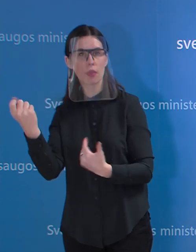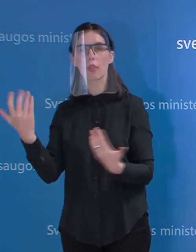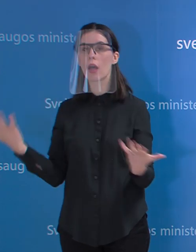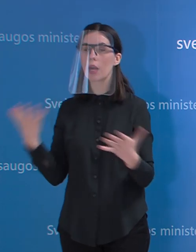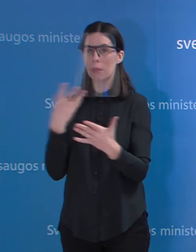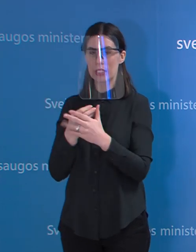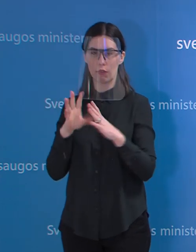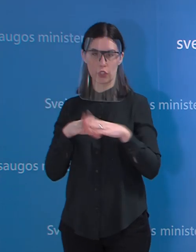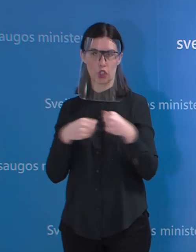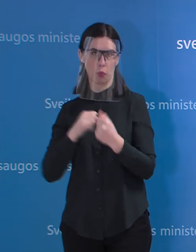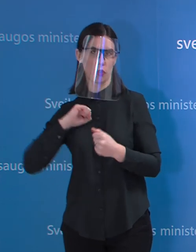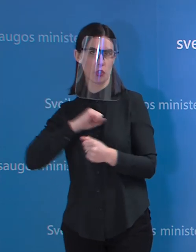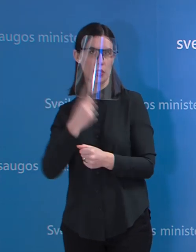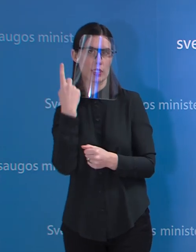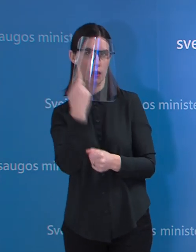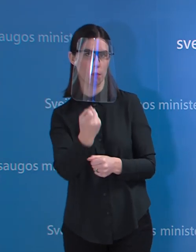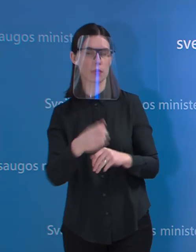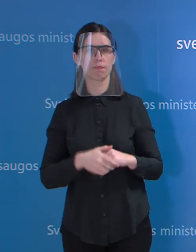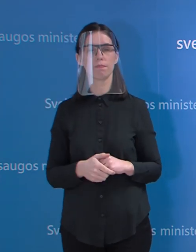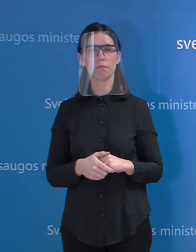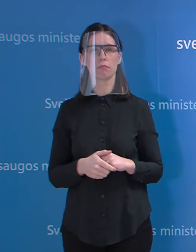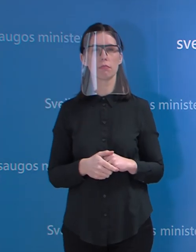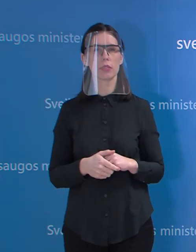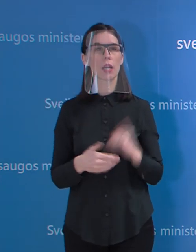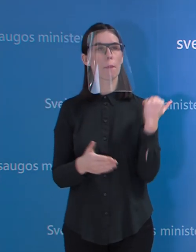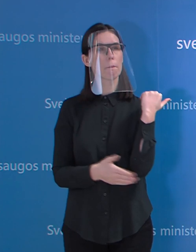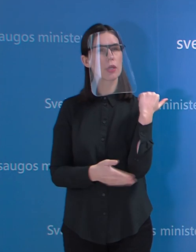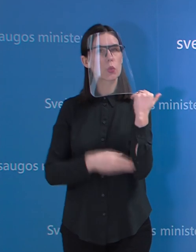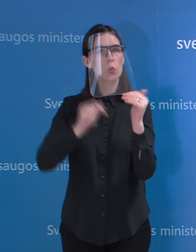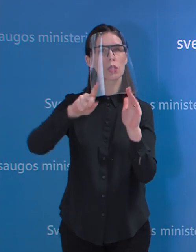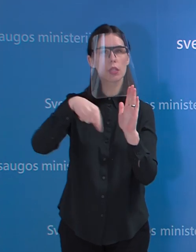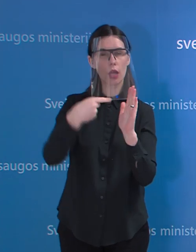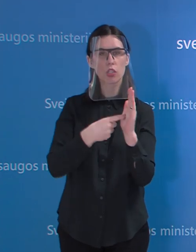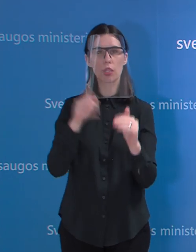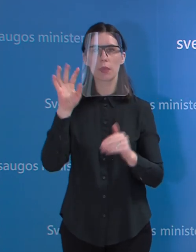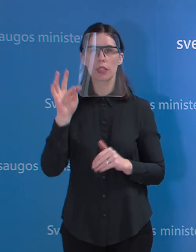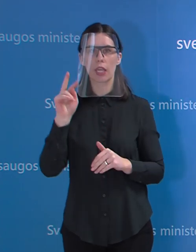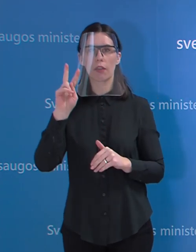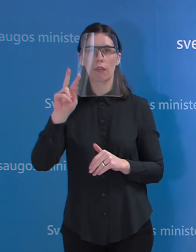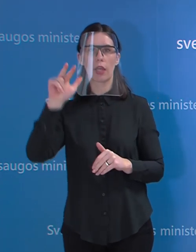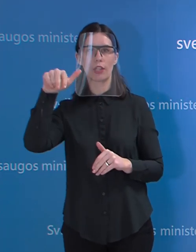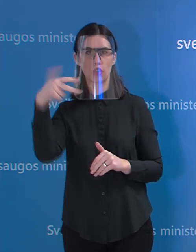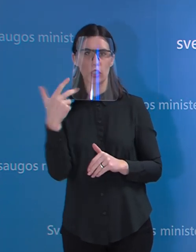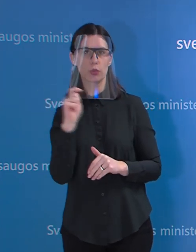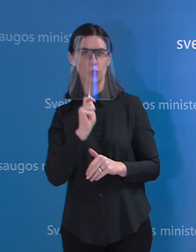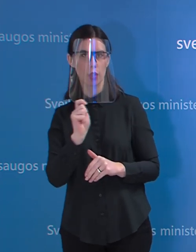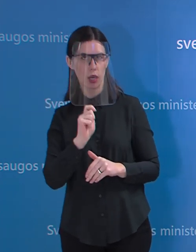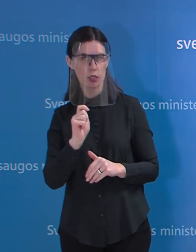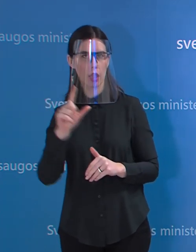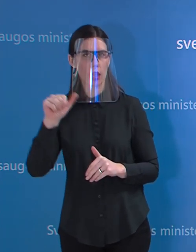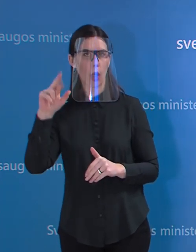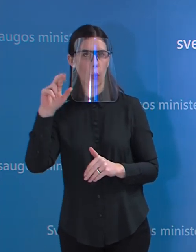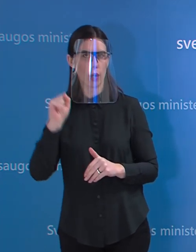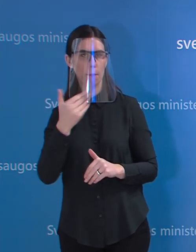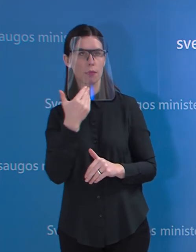karščiavimo kliniką. Na ir paskutinis klausimas iš TV3 žurnalistės Vaidos Girčias. Nors apie tai kalbėjote, bet